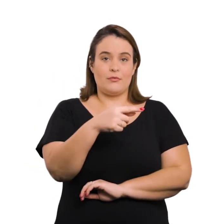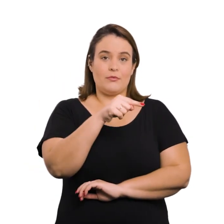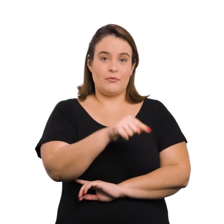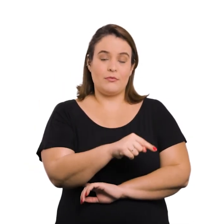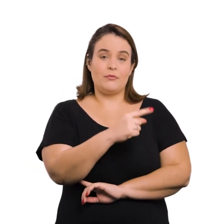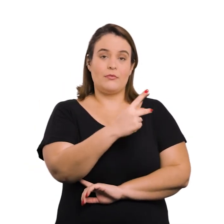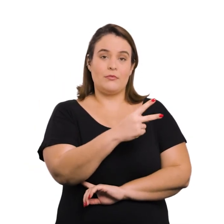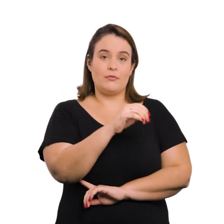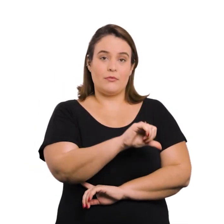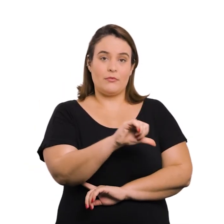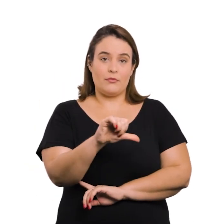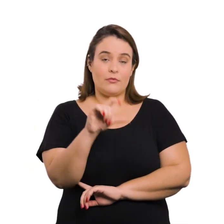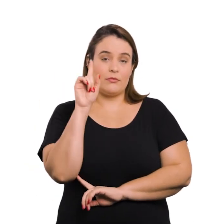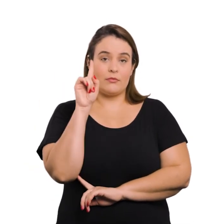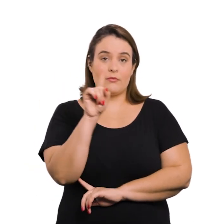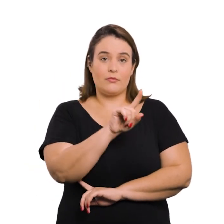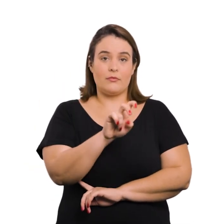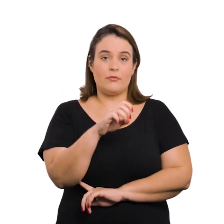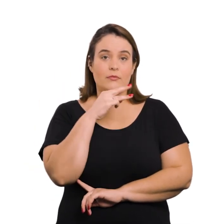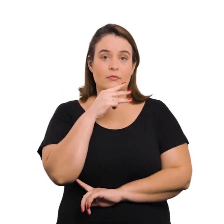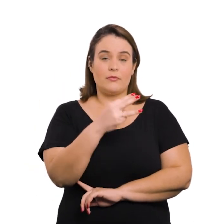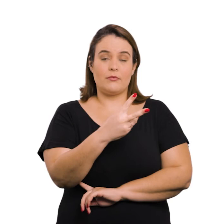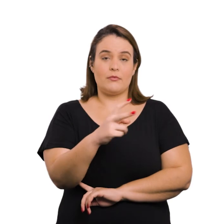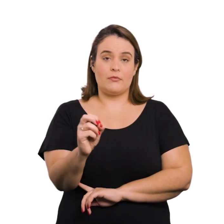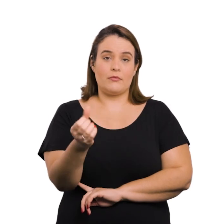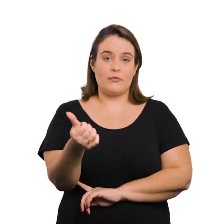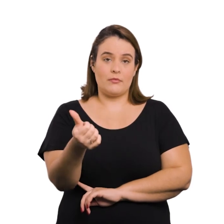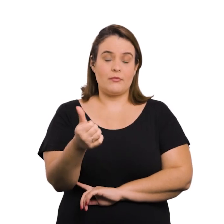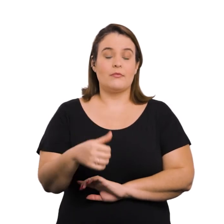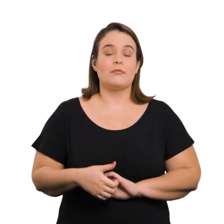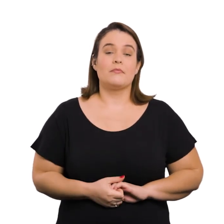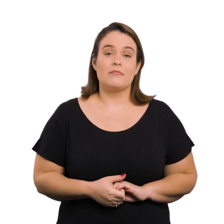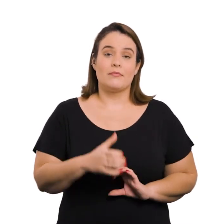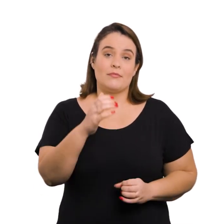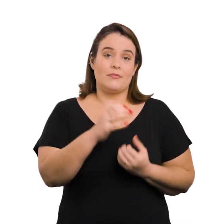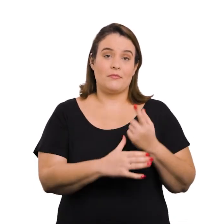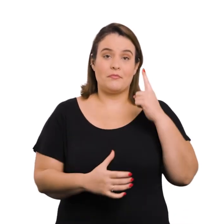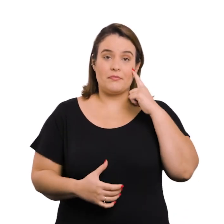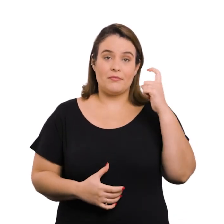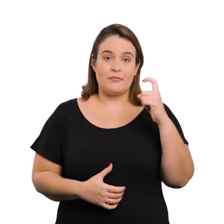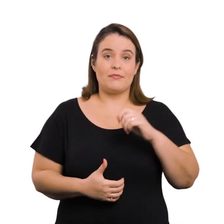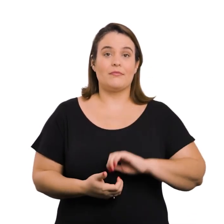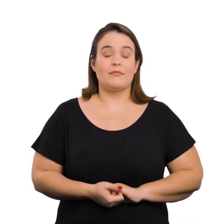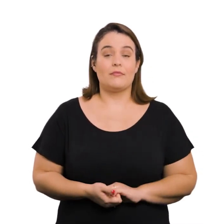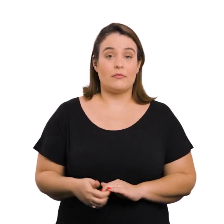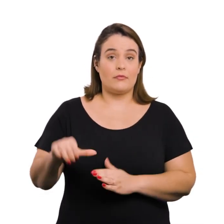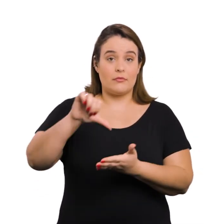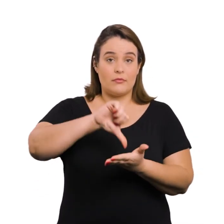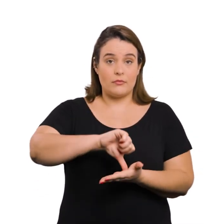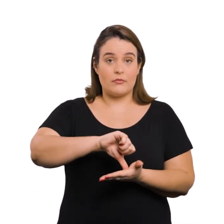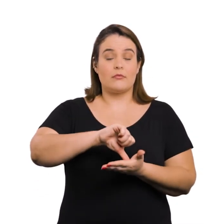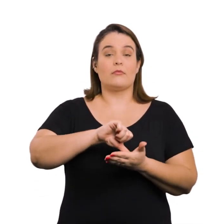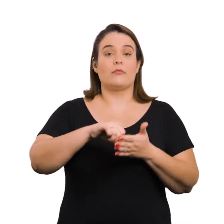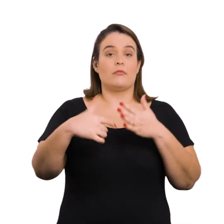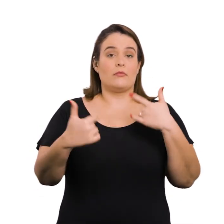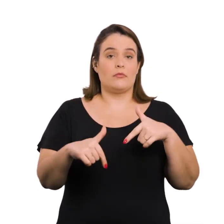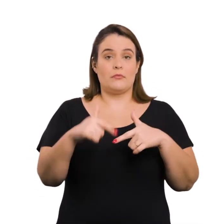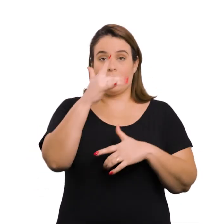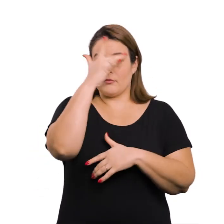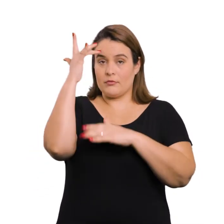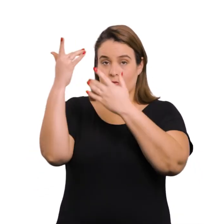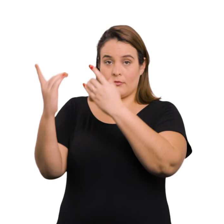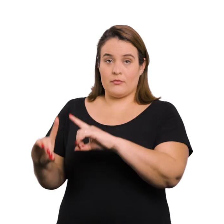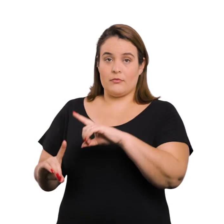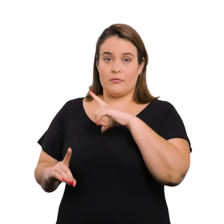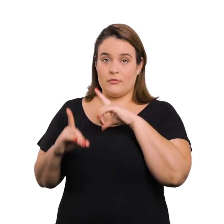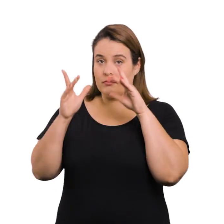nº 12.299, de 15 de março de 2006. Dispõe sobre a criação de central de empregos para